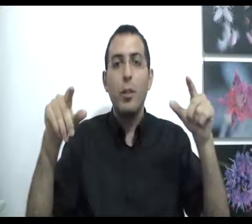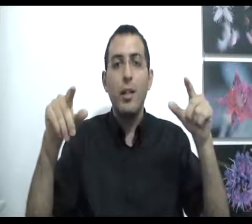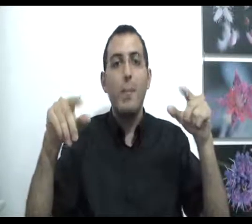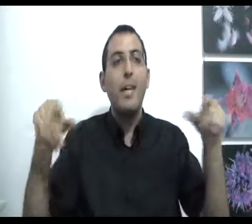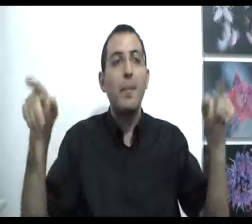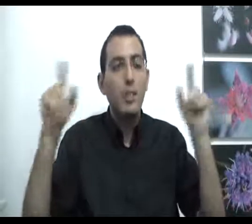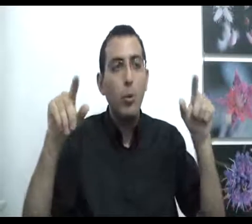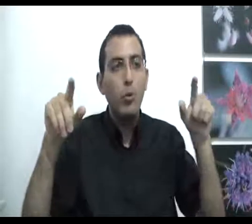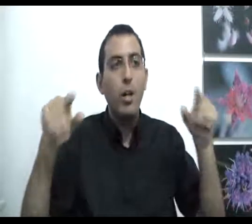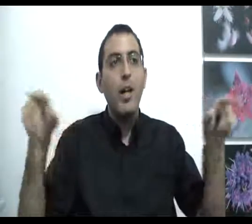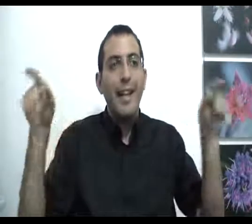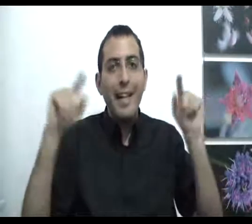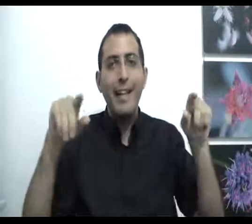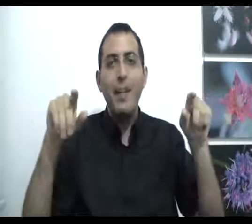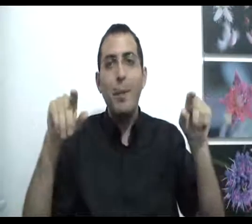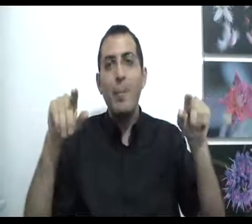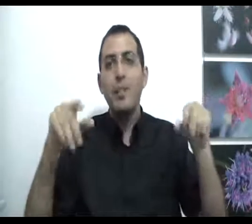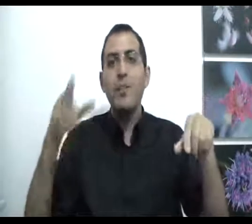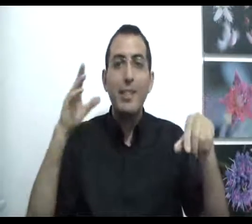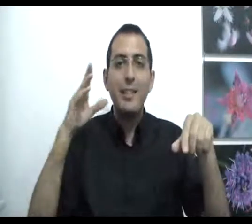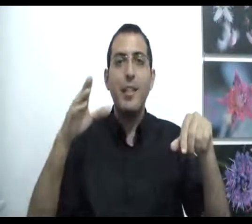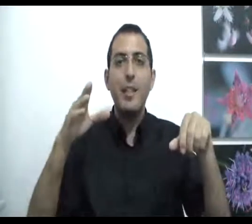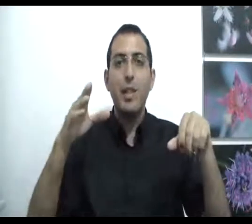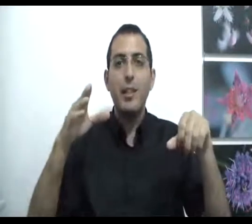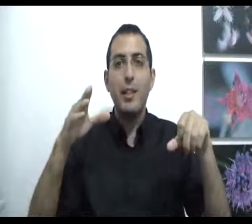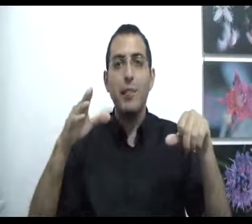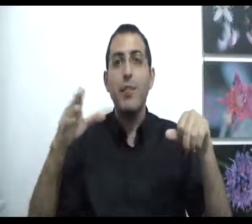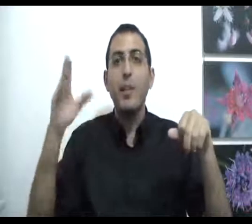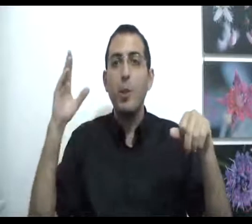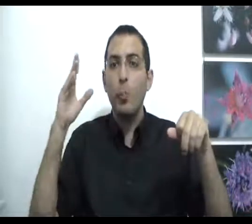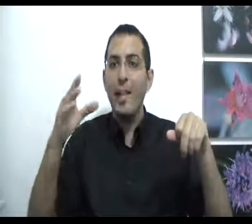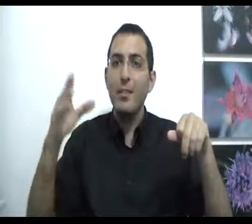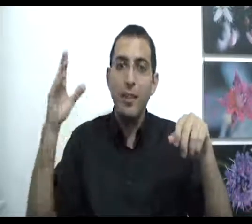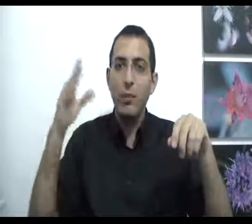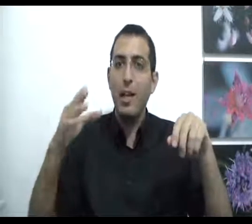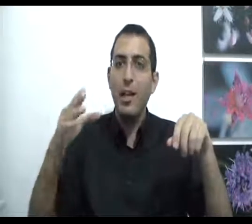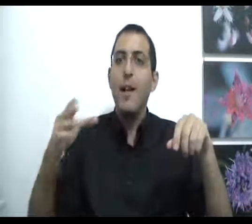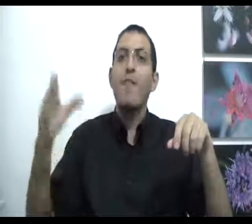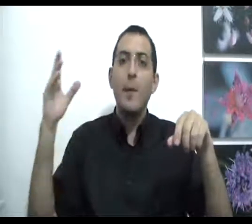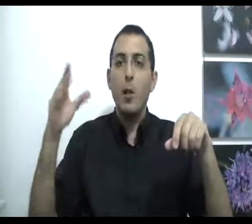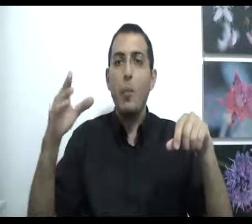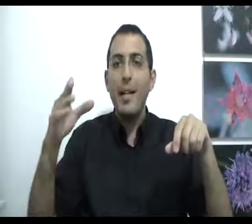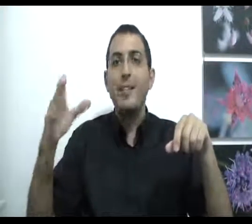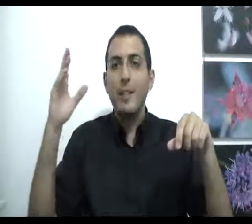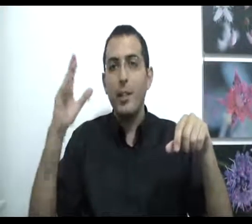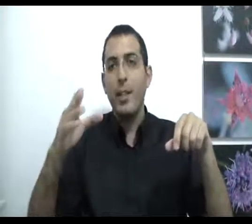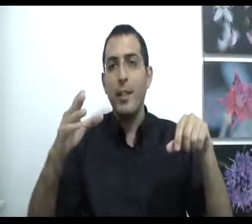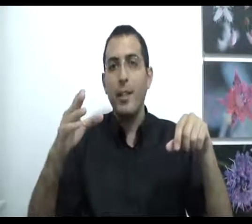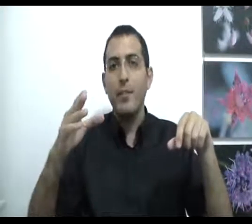חכם. כי המציאות היא החכמה האמיתית והייתה צריך ליישר את הקו. אם היא נורמלית תבין אותה ואם היא לא נורמלית תיישר את הקו.